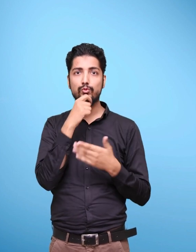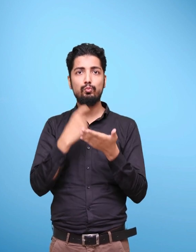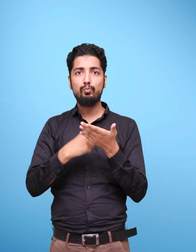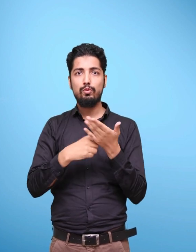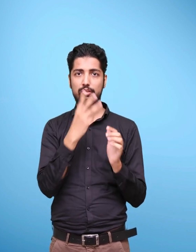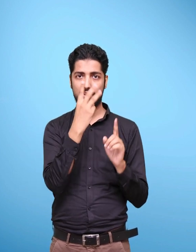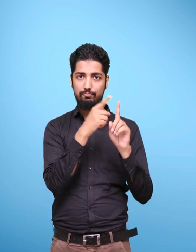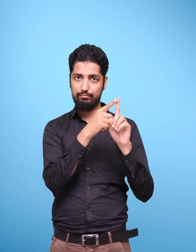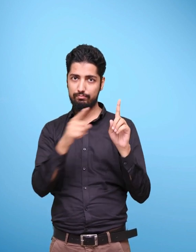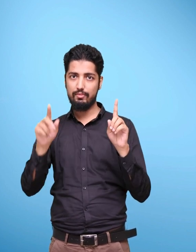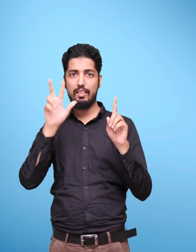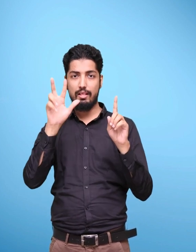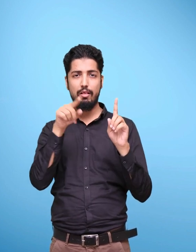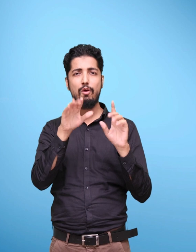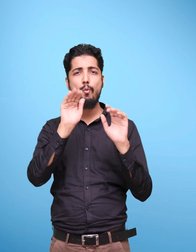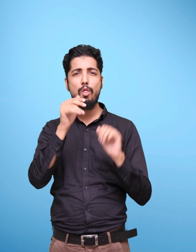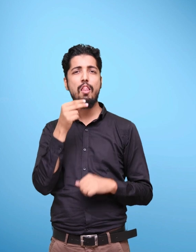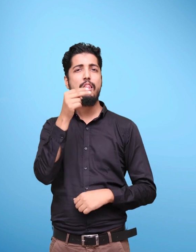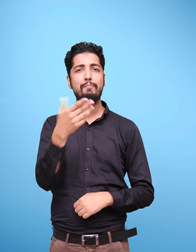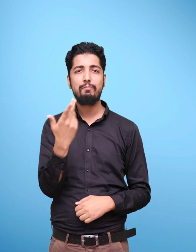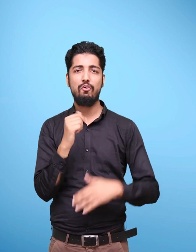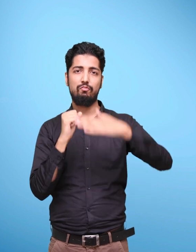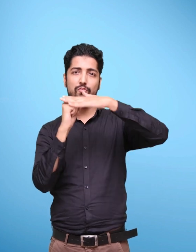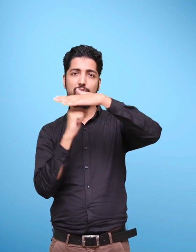8, naming it the foundational stage.